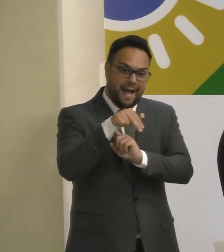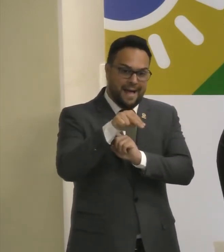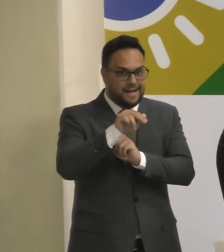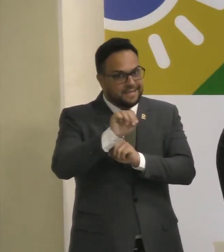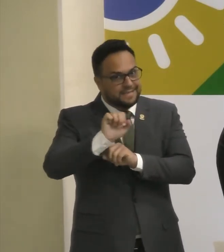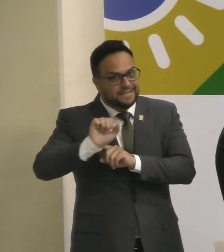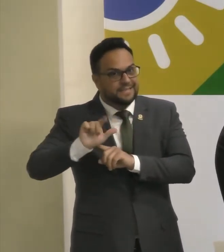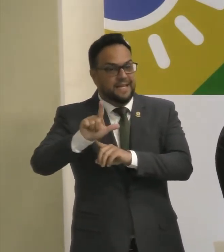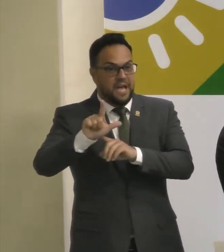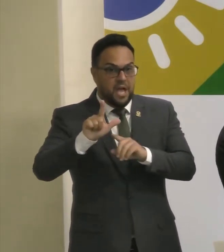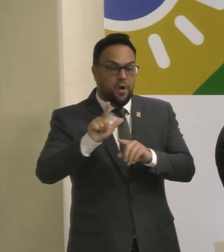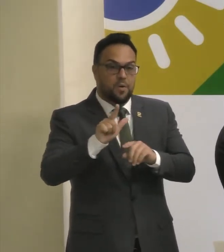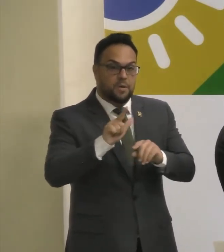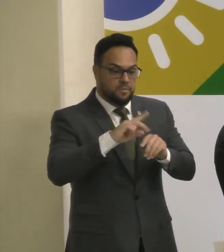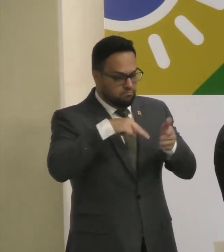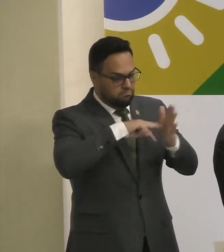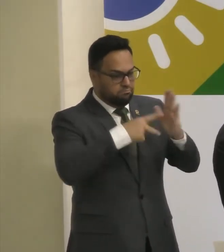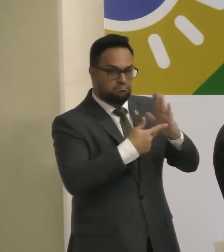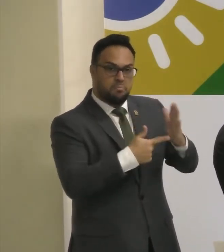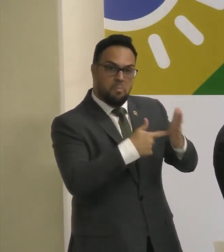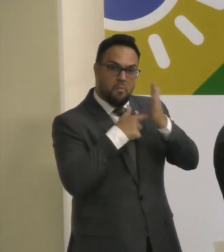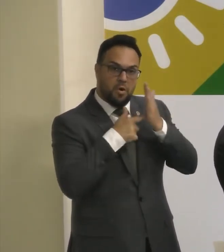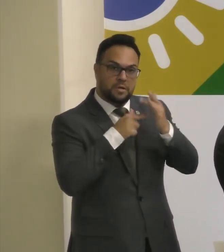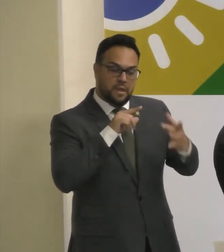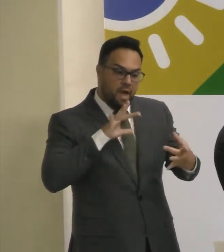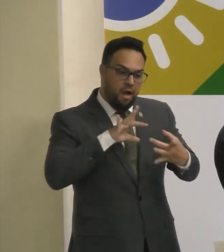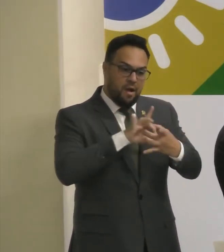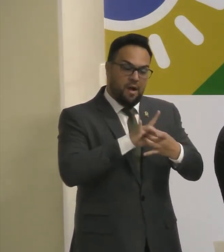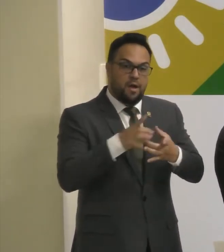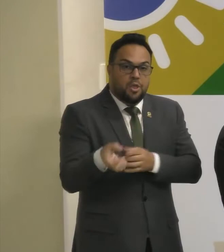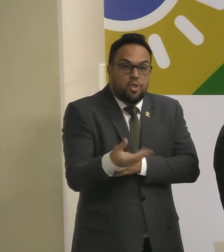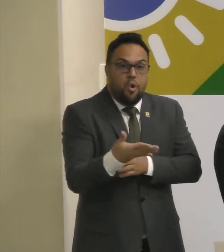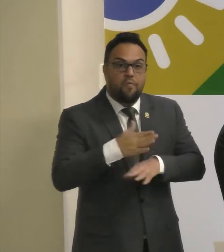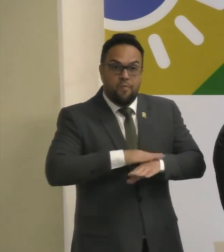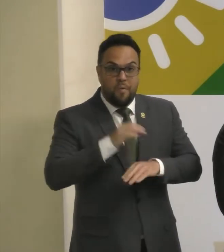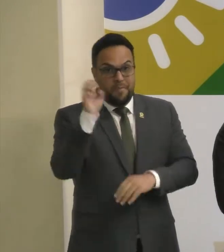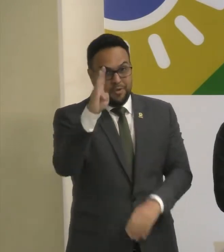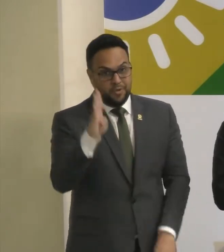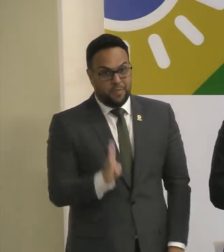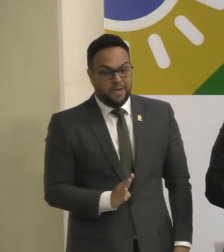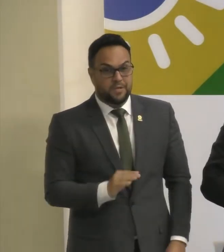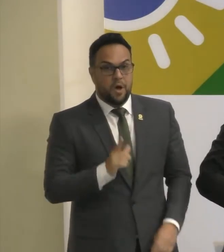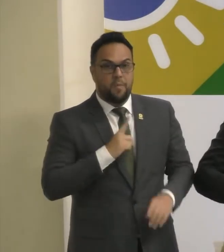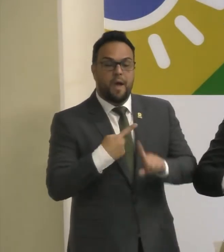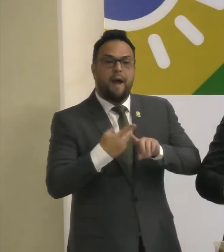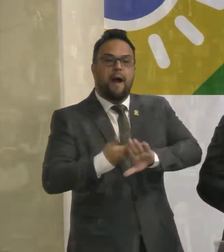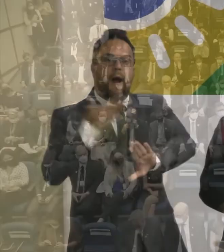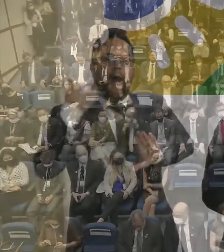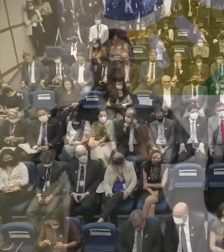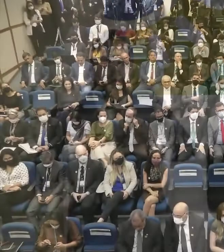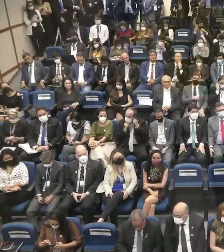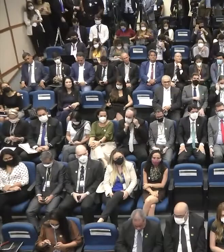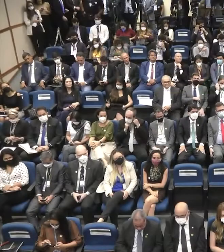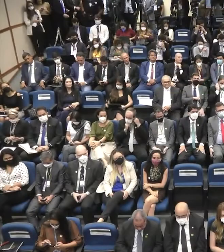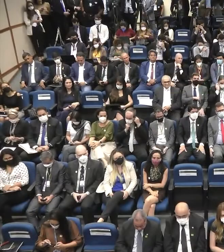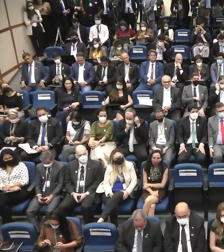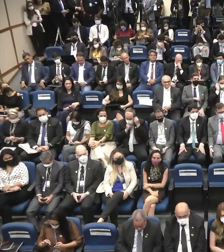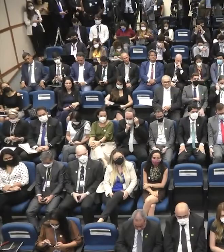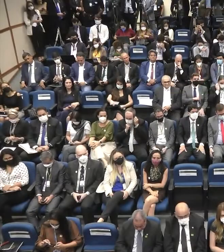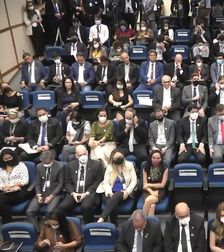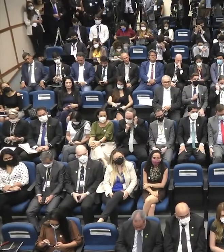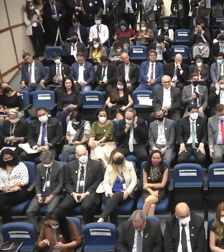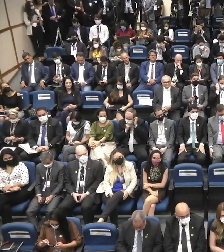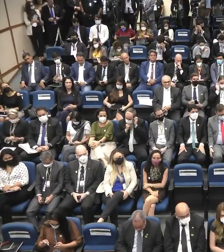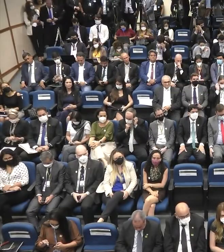mostra também que está sintonizada com esse novo momento do Brasil. Agências que antes viviam encasteladas ou servindo a